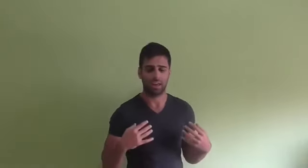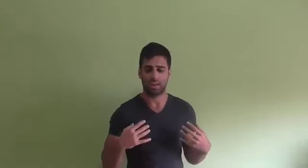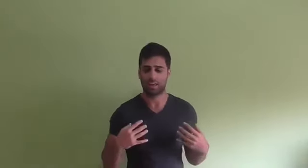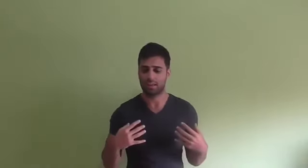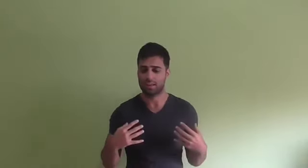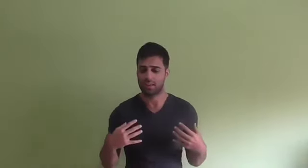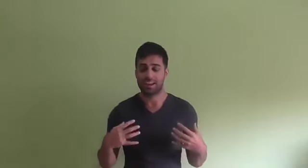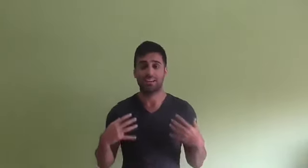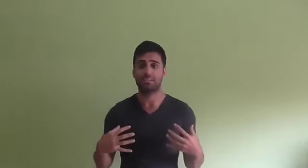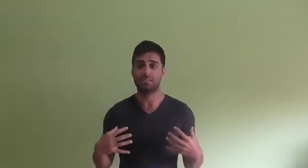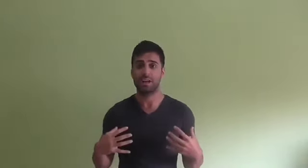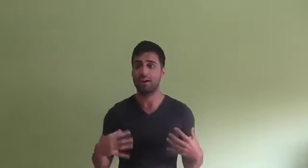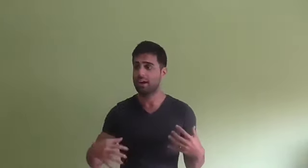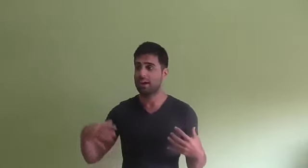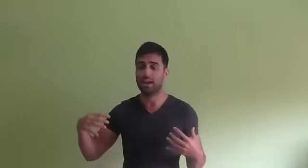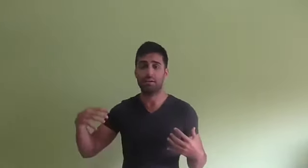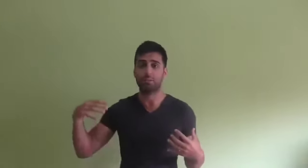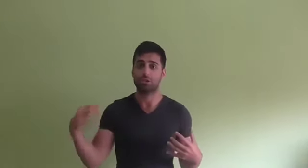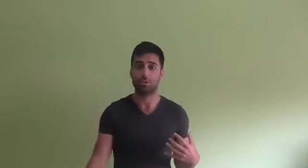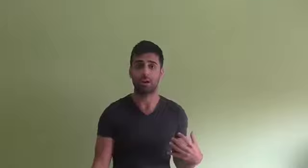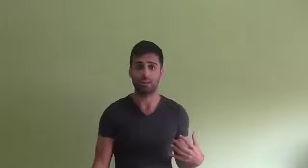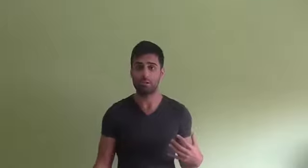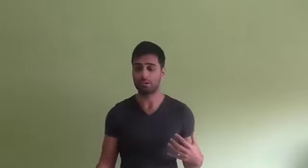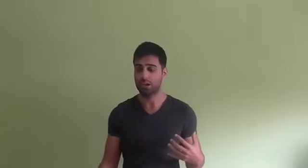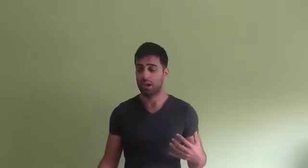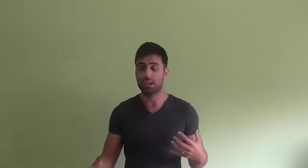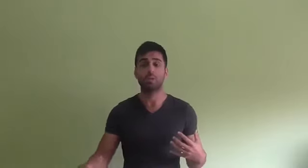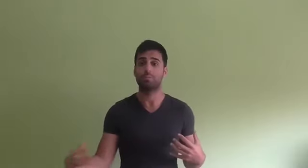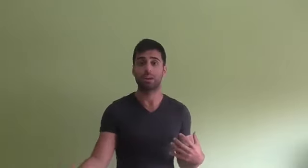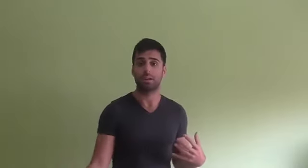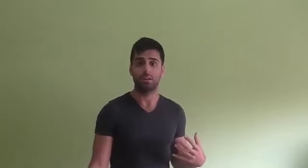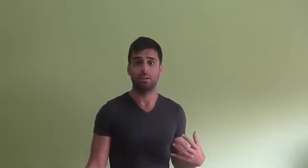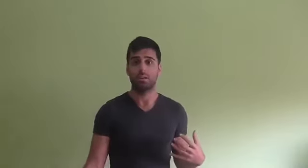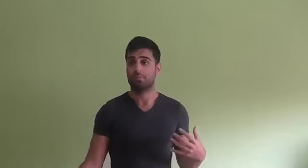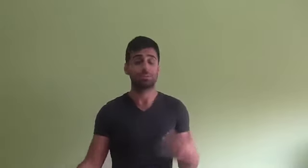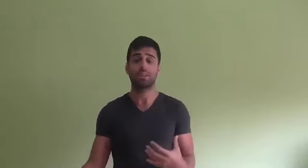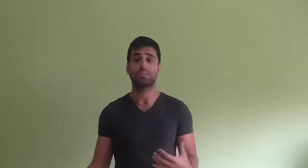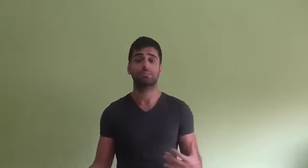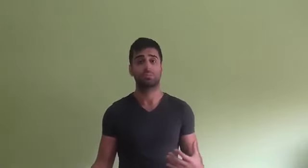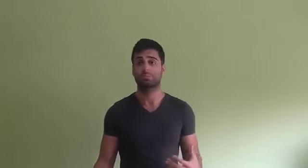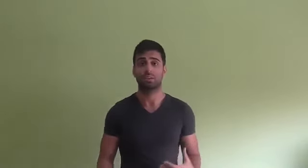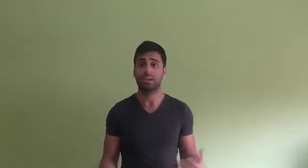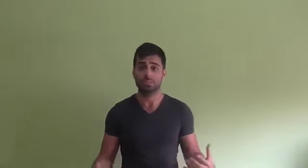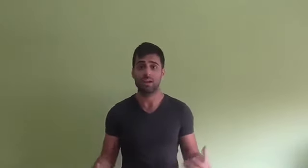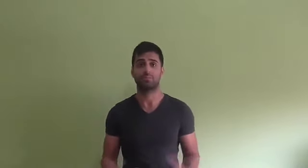necesitaba era mis objetivos y cumplir mis metas. Y ya está.